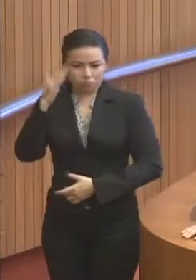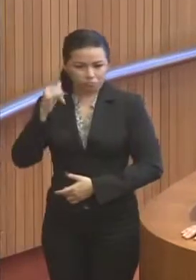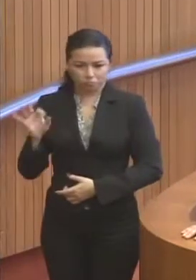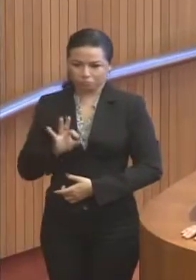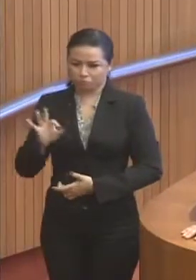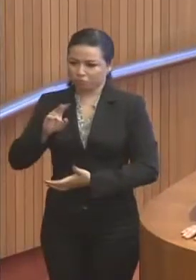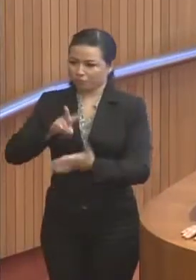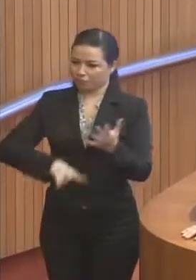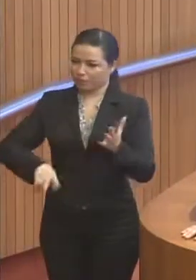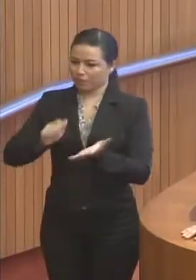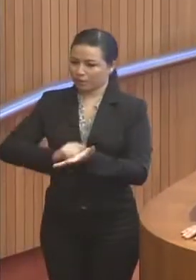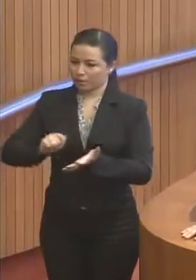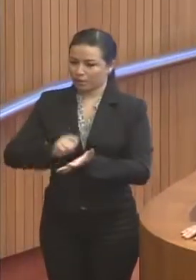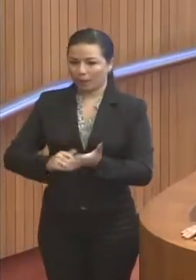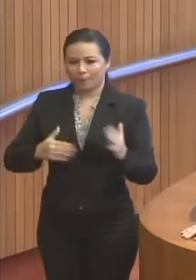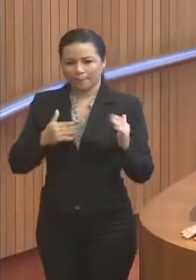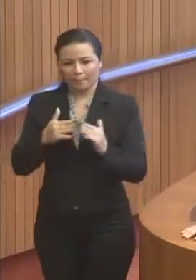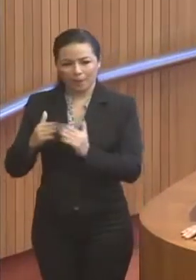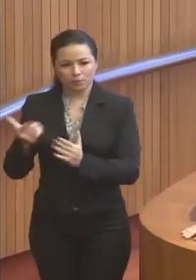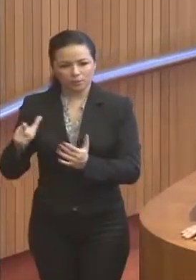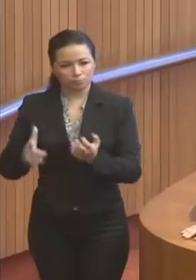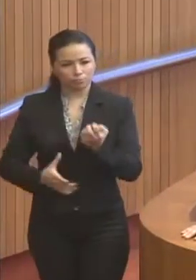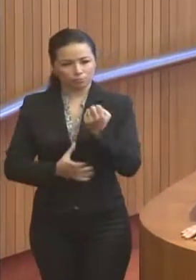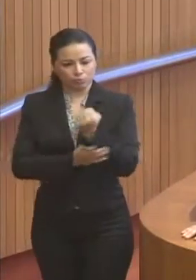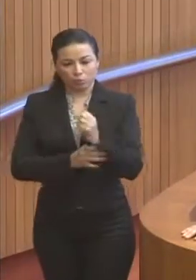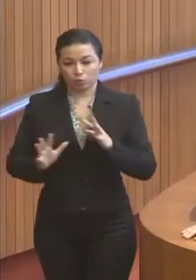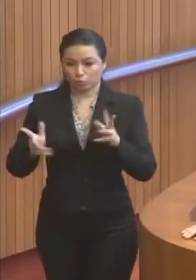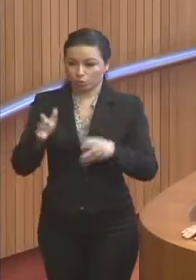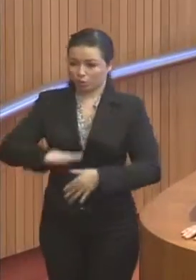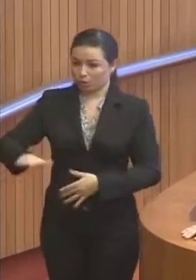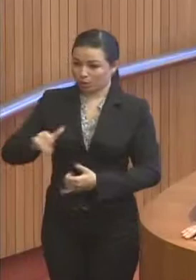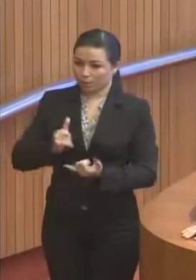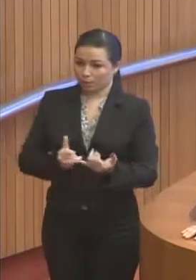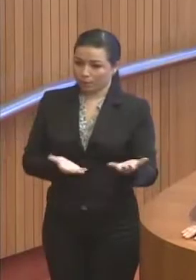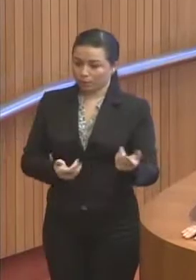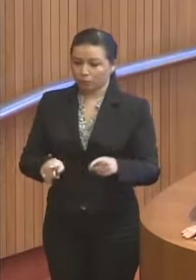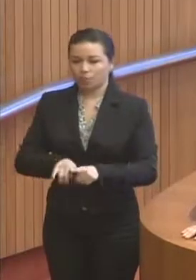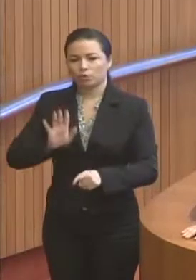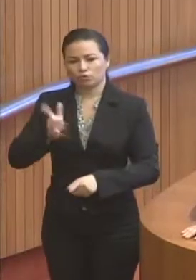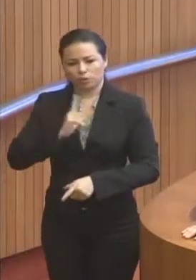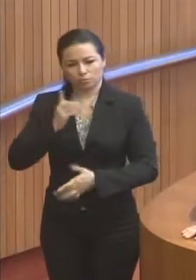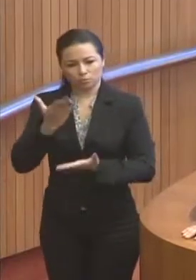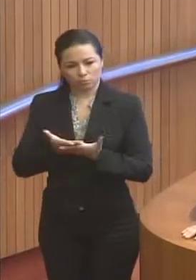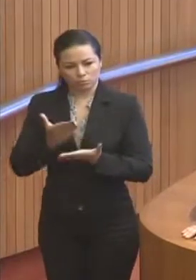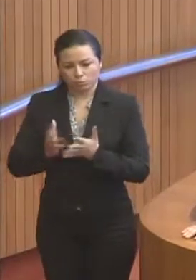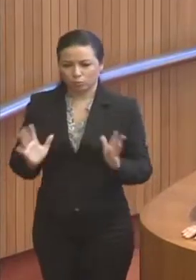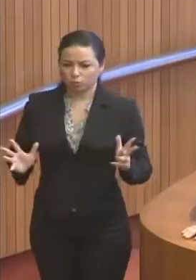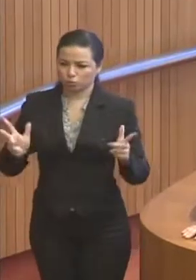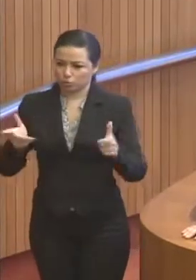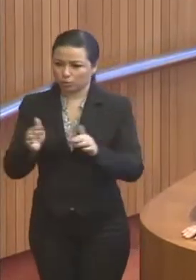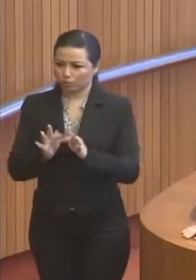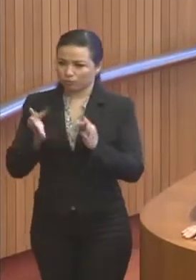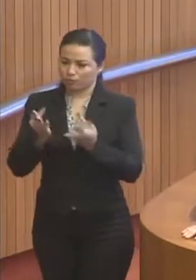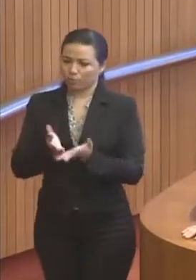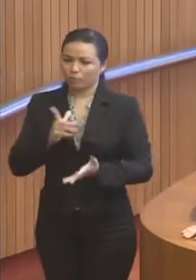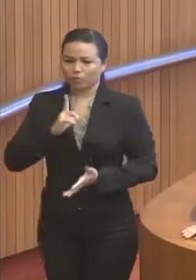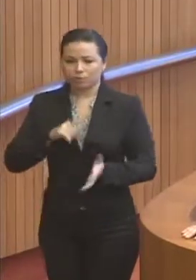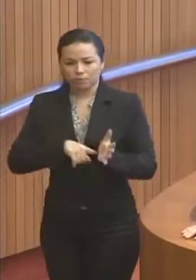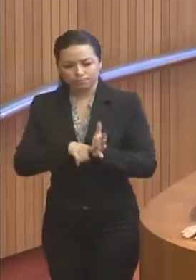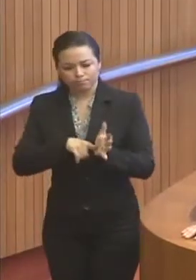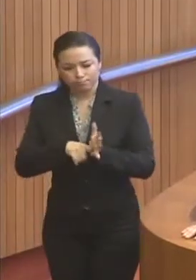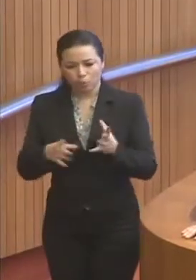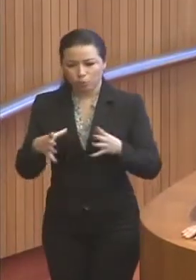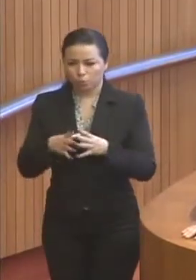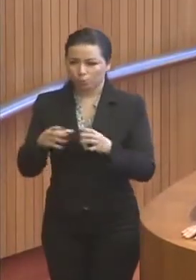e moradias inseguras, que todas as crianças e adolescentes estão estudando e que todas as famílias são acompanhadas por